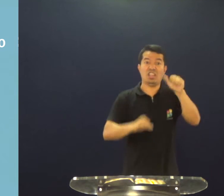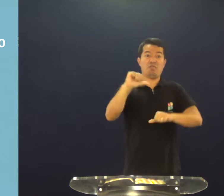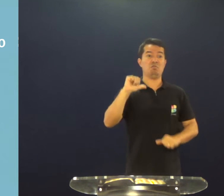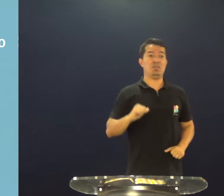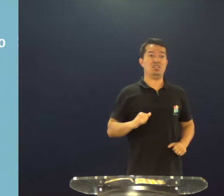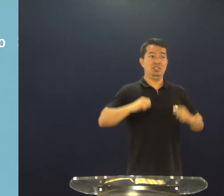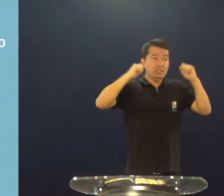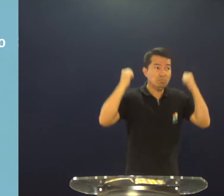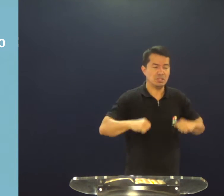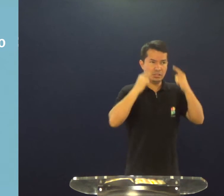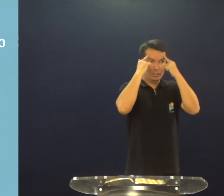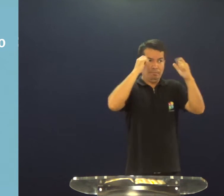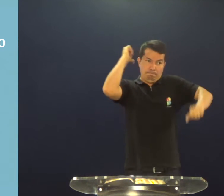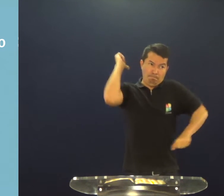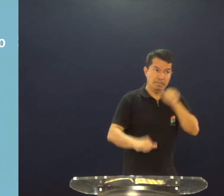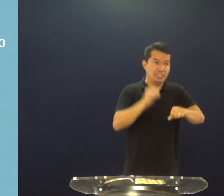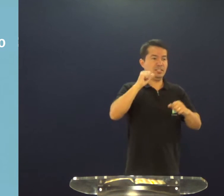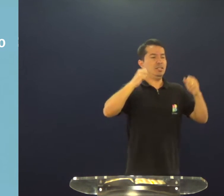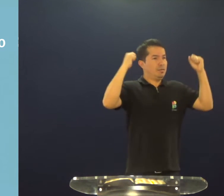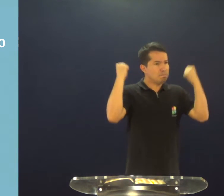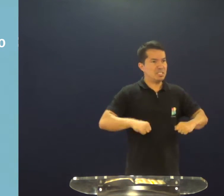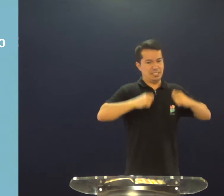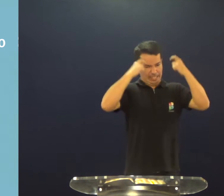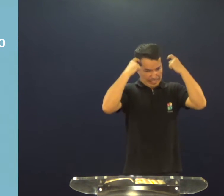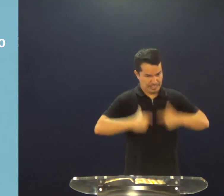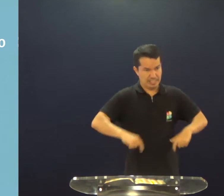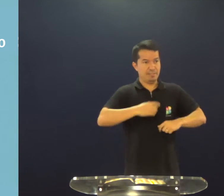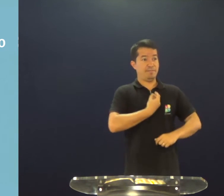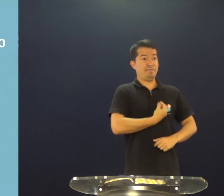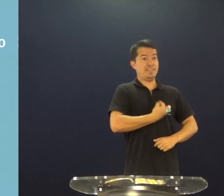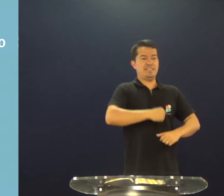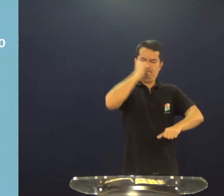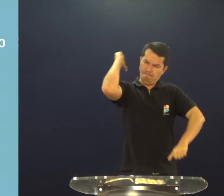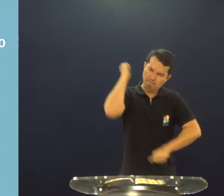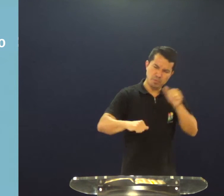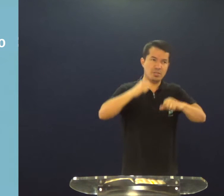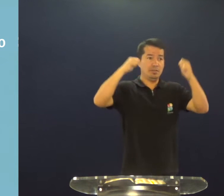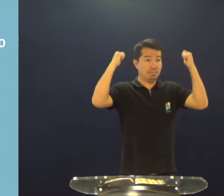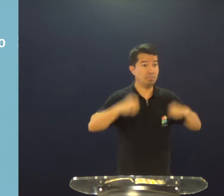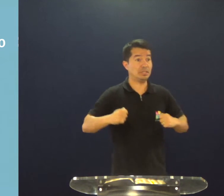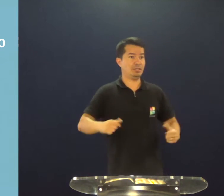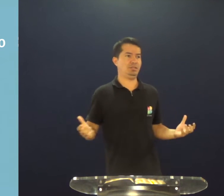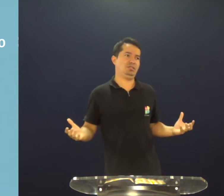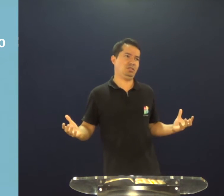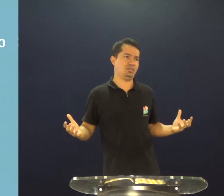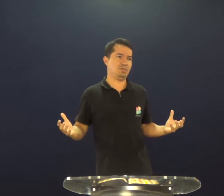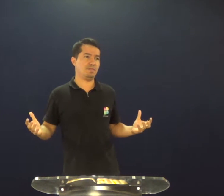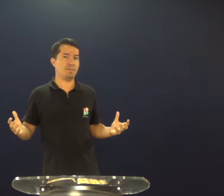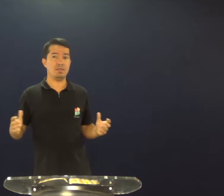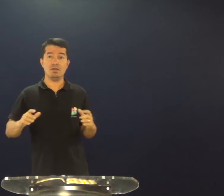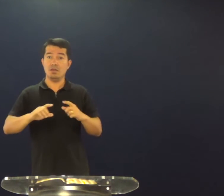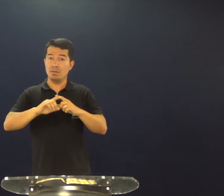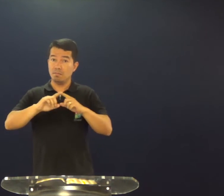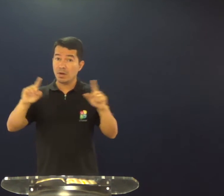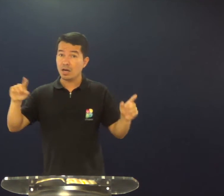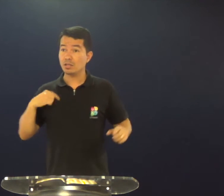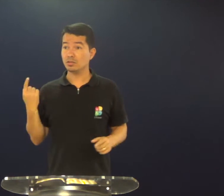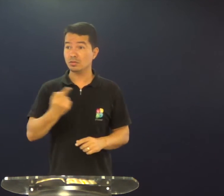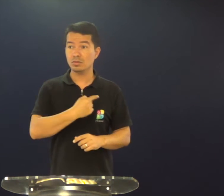claramente que elas precisam ser transformadas, seja transformado, transformação de vida e é disso que nós estamos